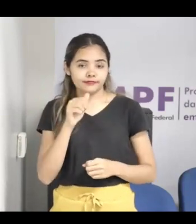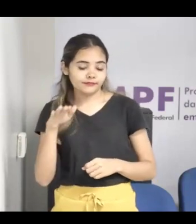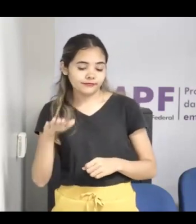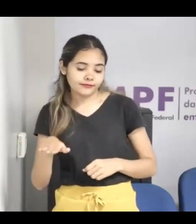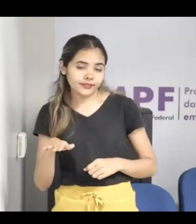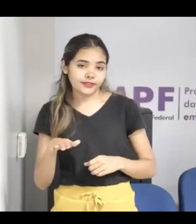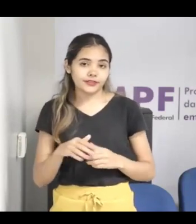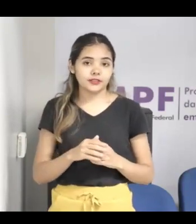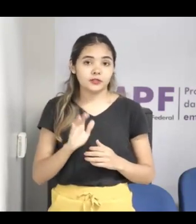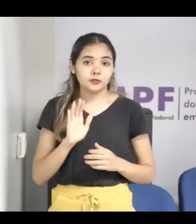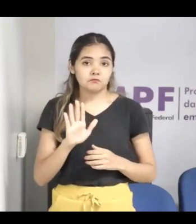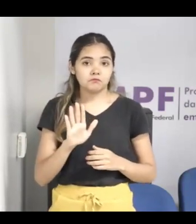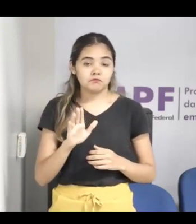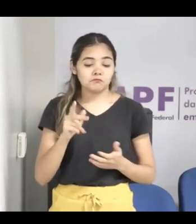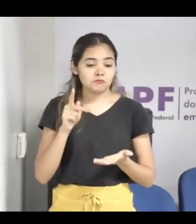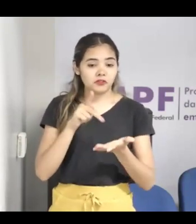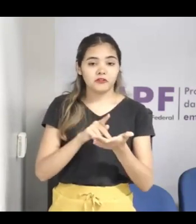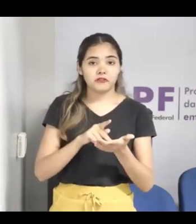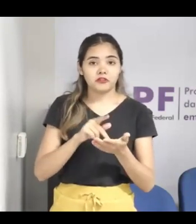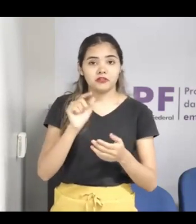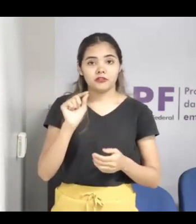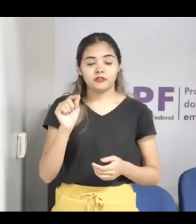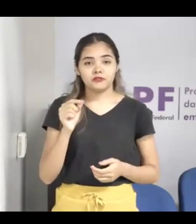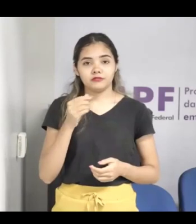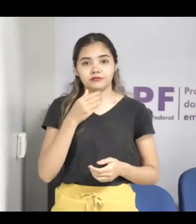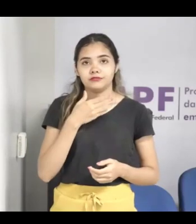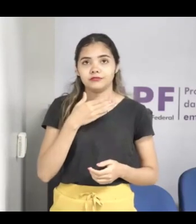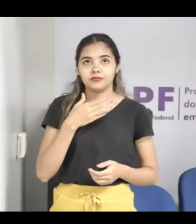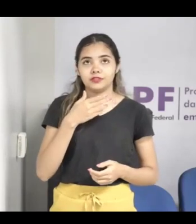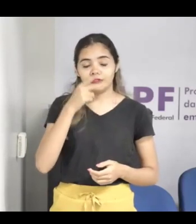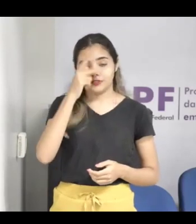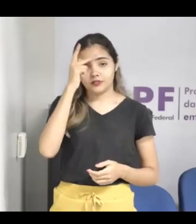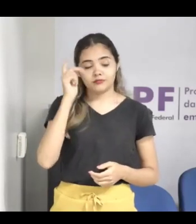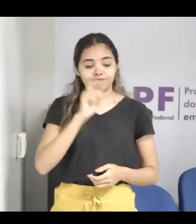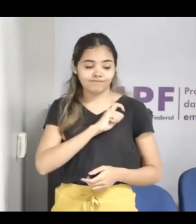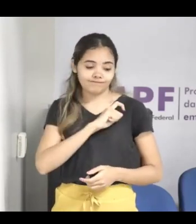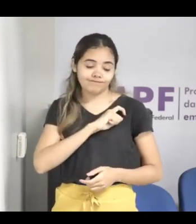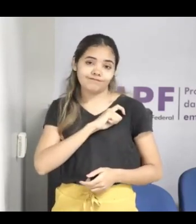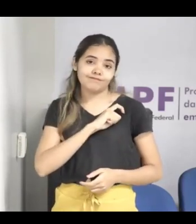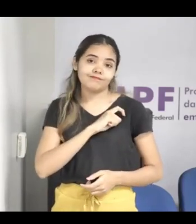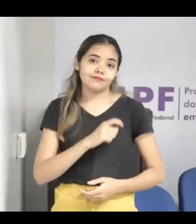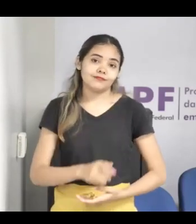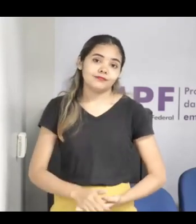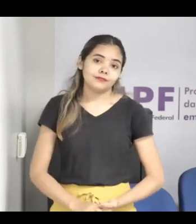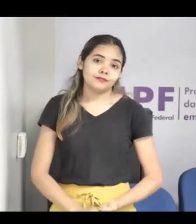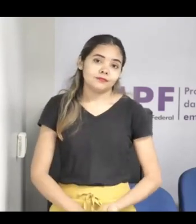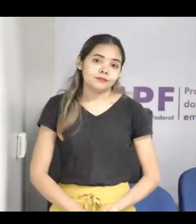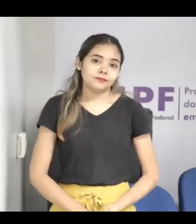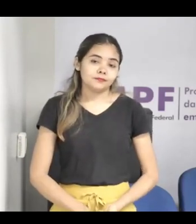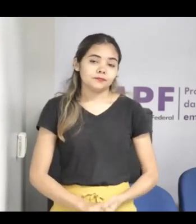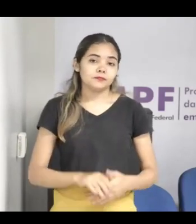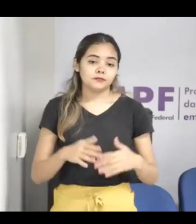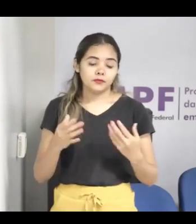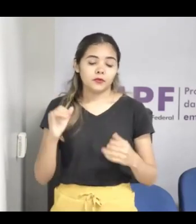complexo, a gente tem que ensinar os pais e as crianças a como eles se protegerem, né, nesse mundo online.